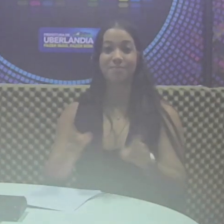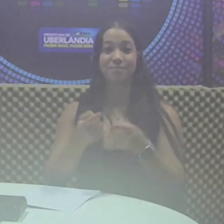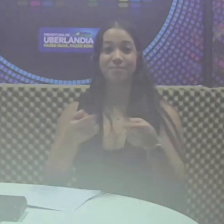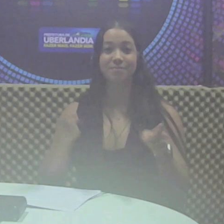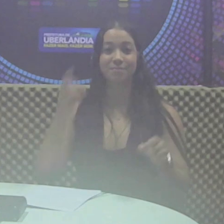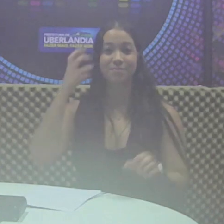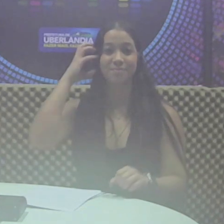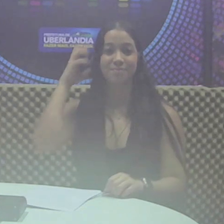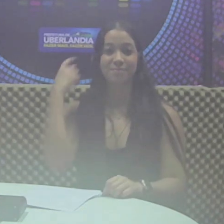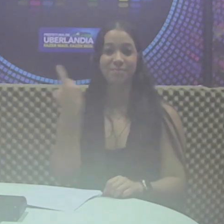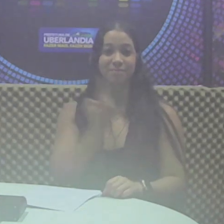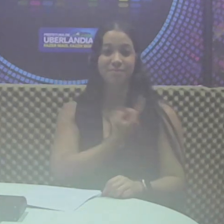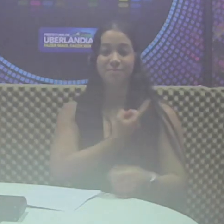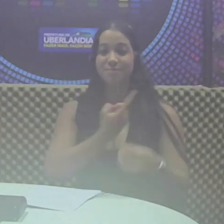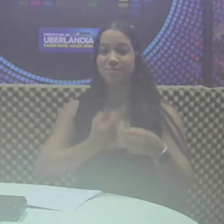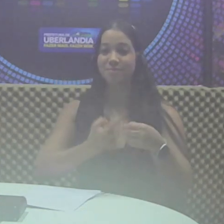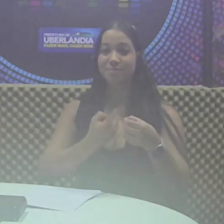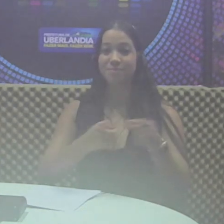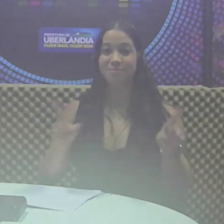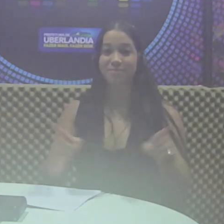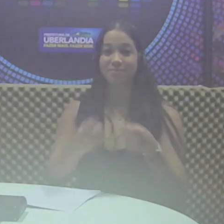Rádio Nossa Cidade